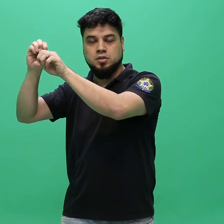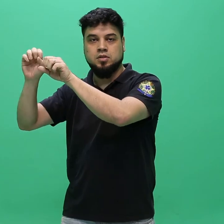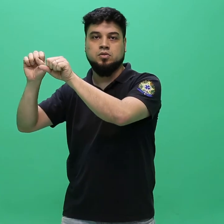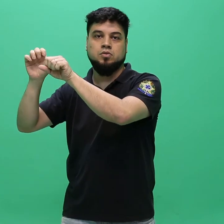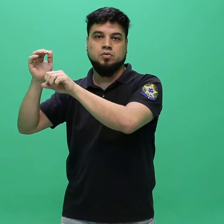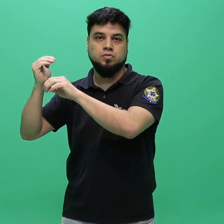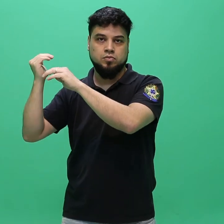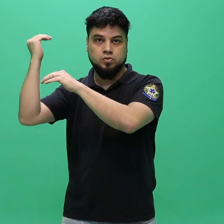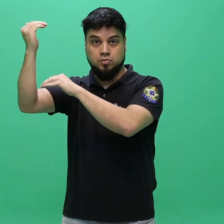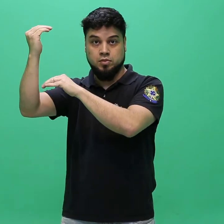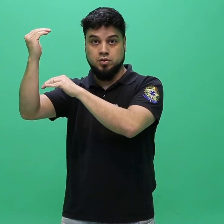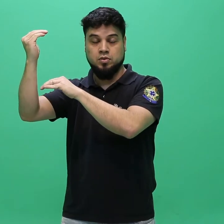do presente edital.